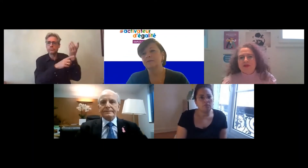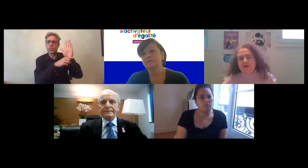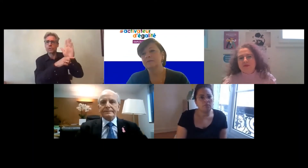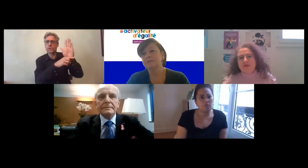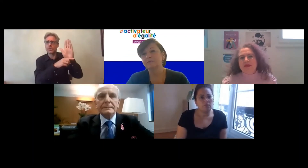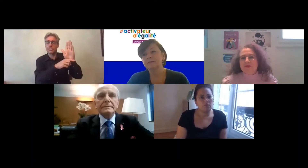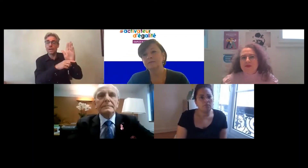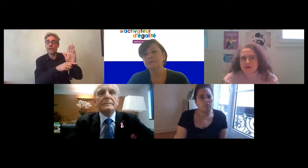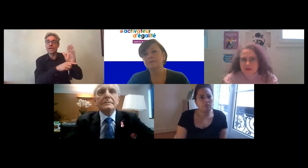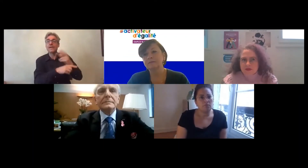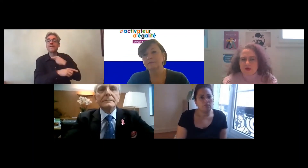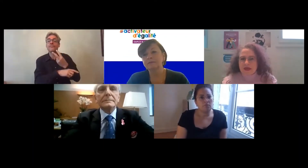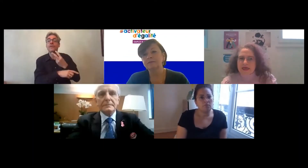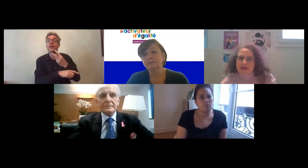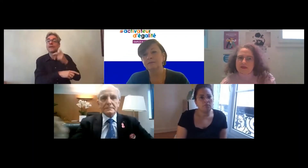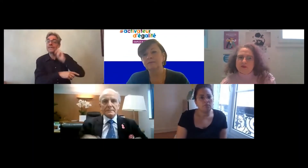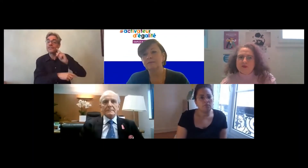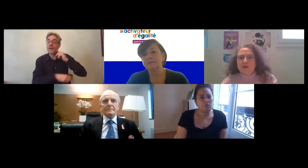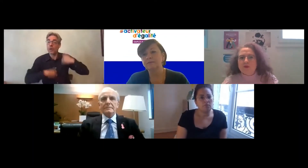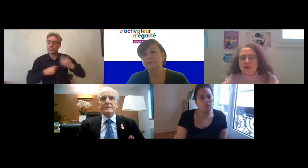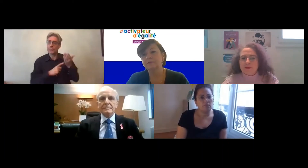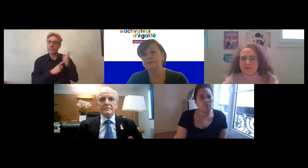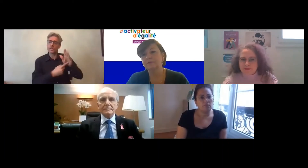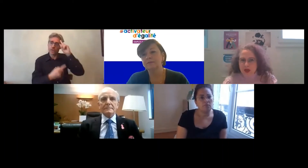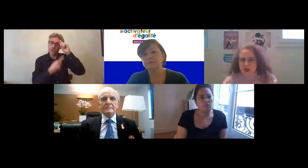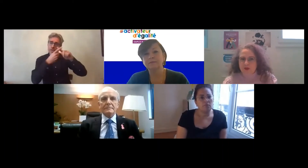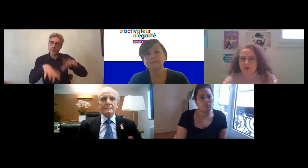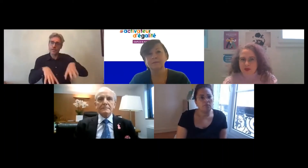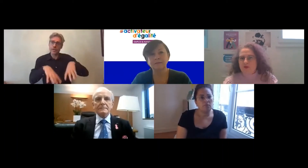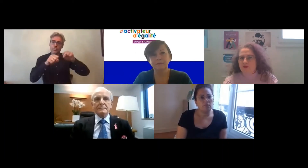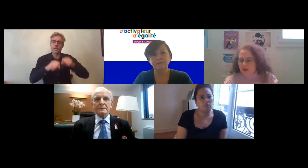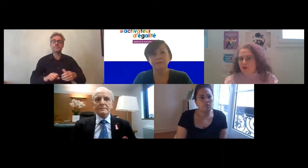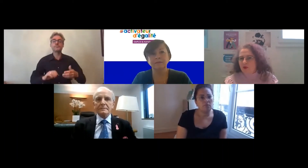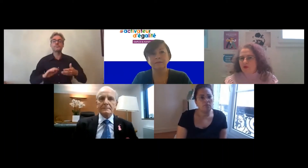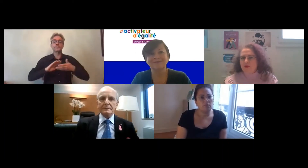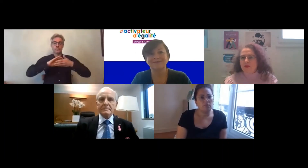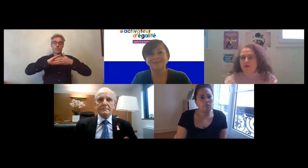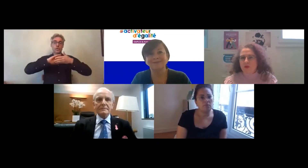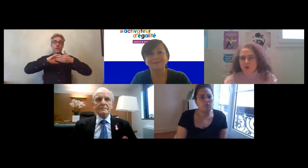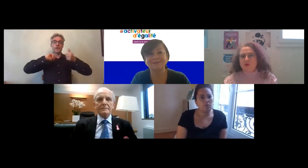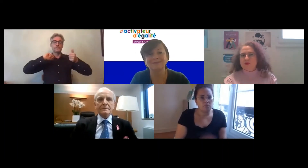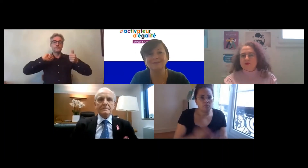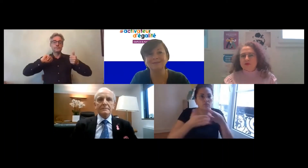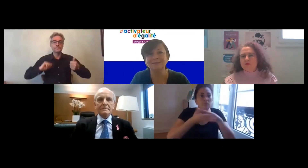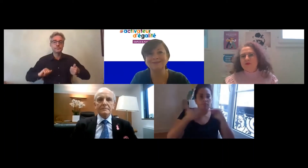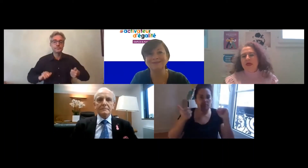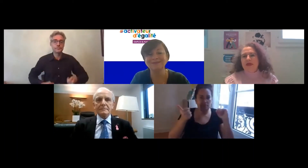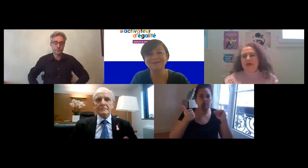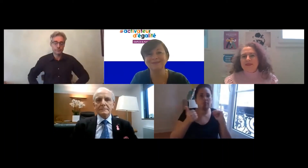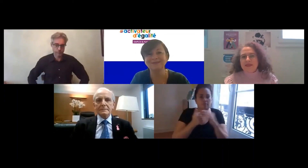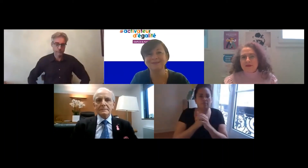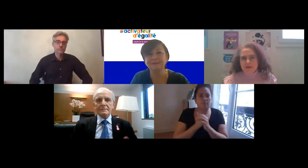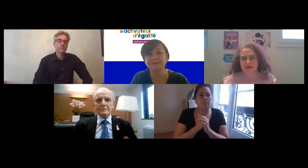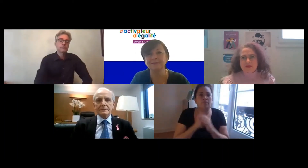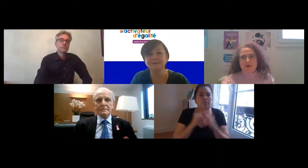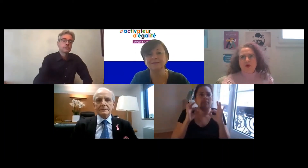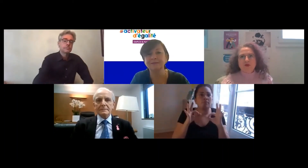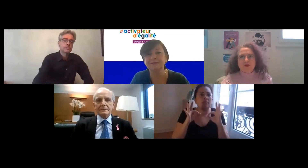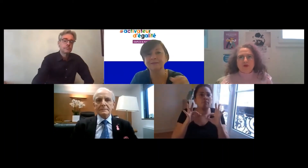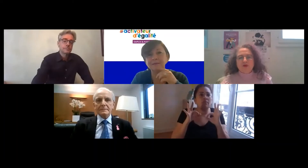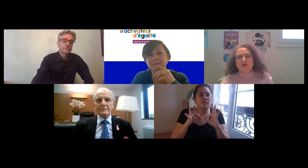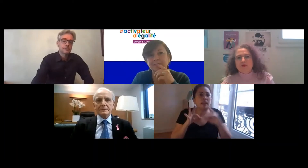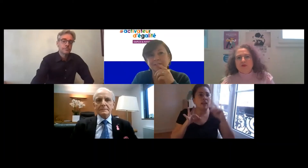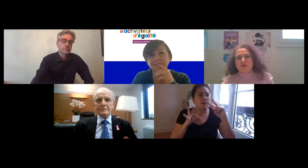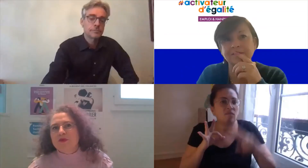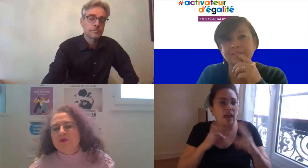entendre la voie des femmes handicapées sur cette question de l'emploi donc oui il y a eu vraiment une co-construction et un dynamisme